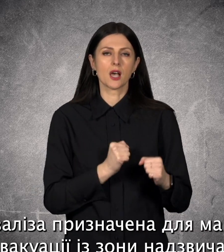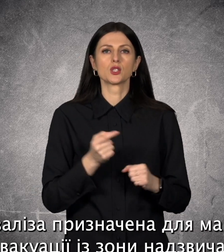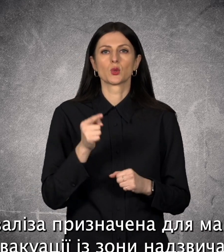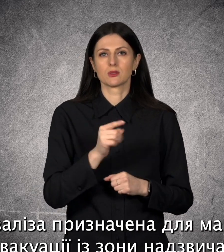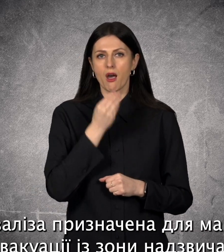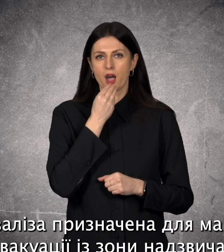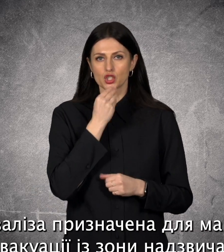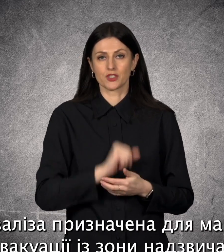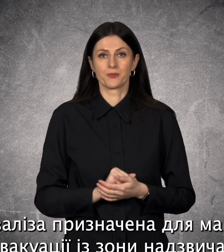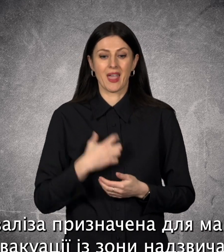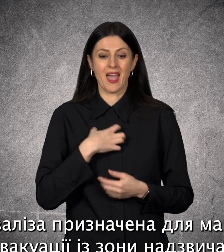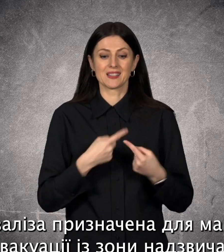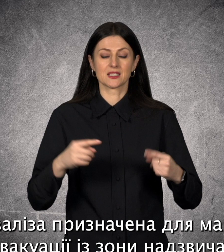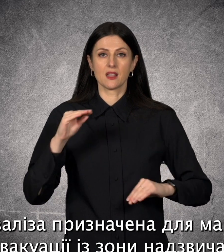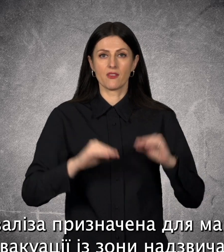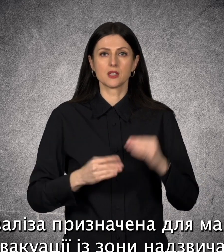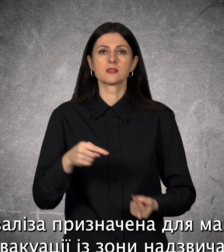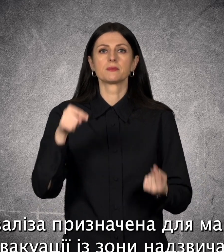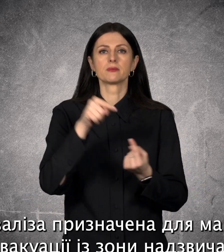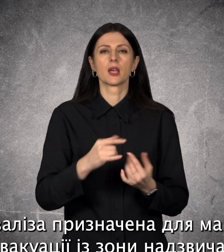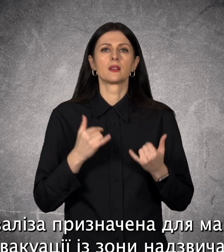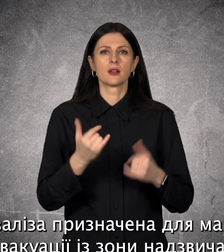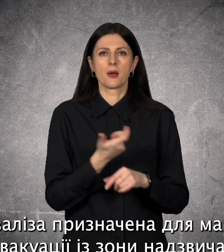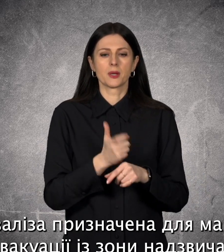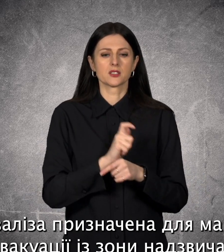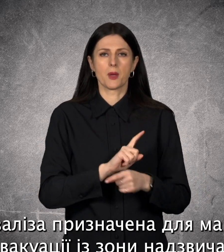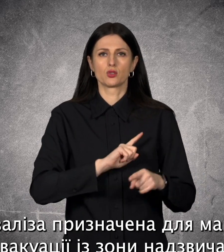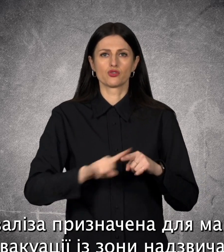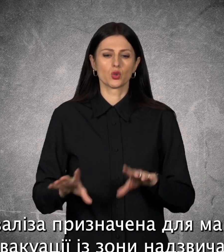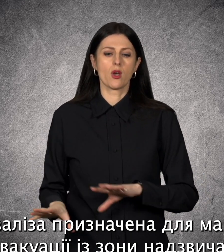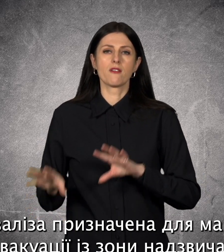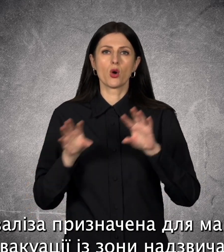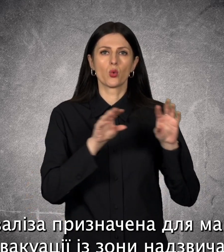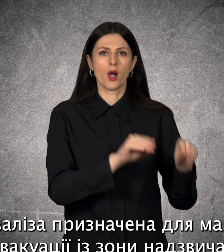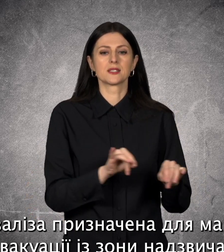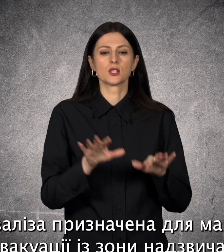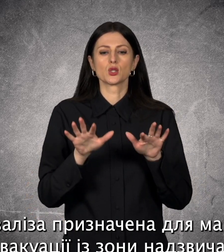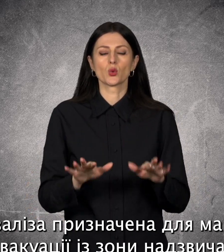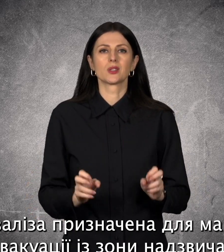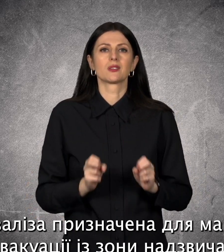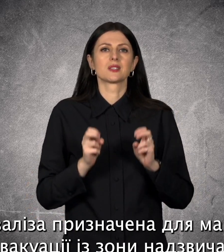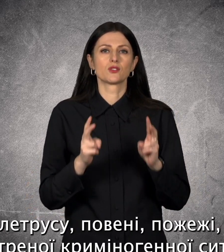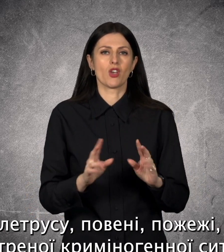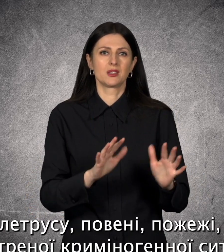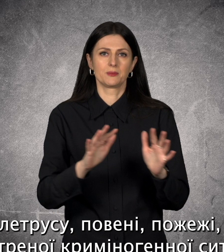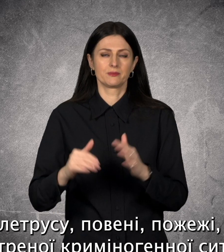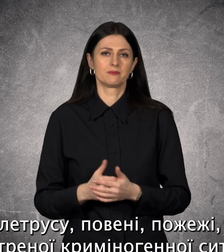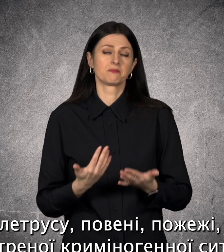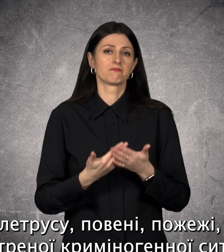Екстрена валіза призначена для максимально швидкої евакуації із зони надзвичайної події, землетрусу, повені,